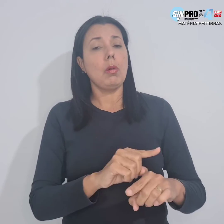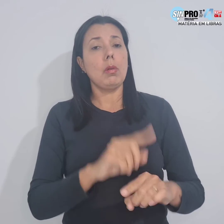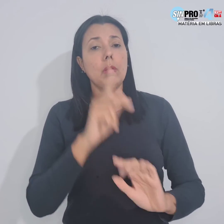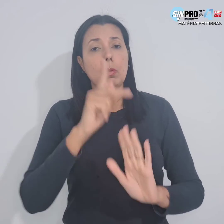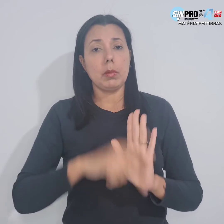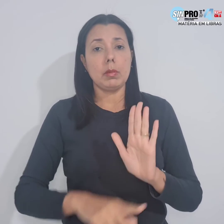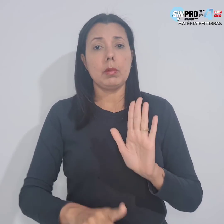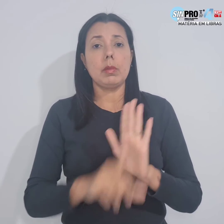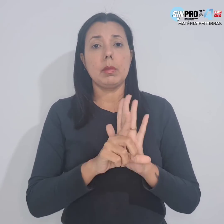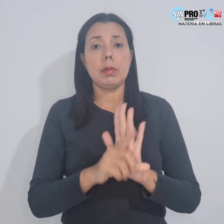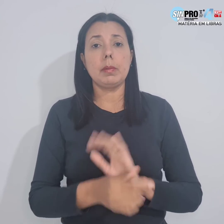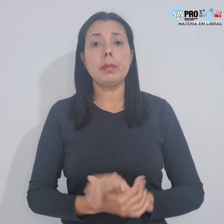projeto da lei.